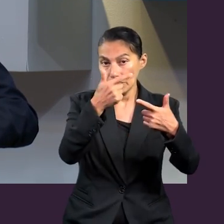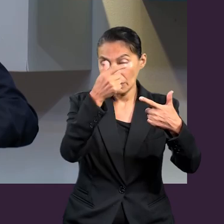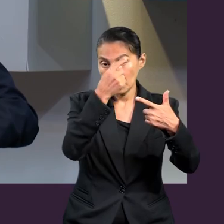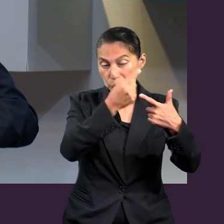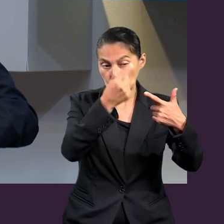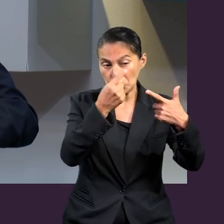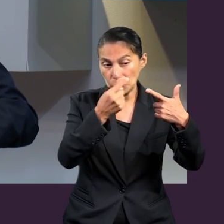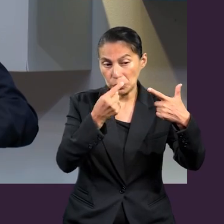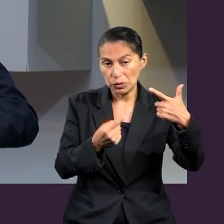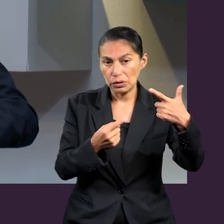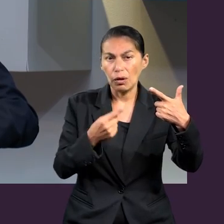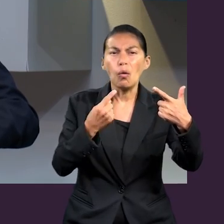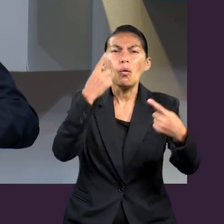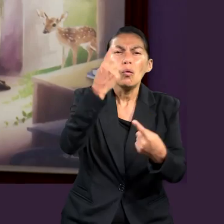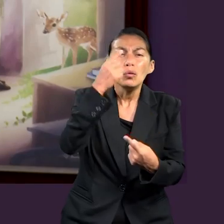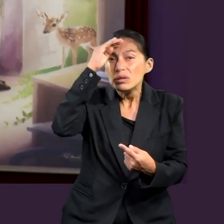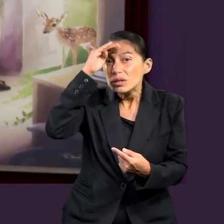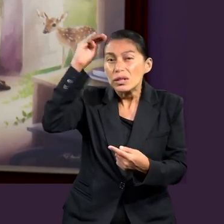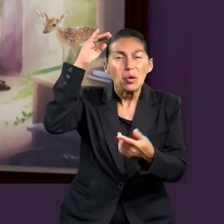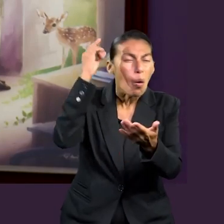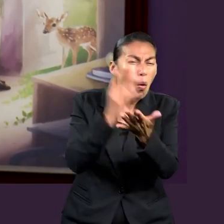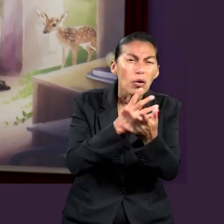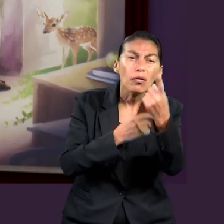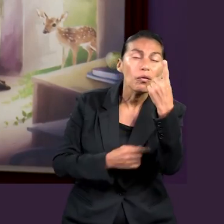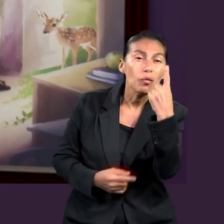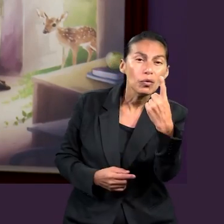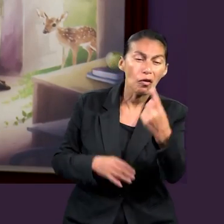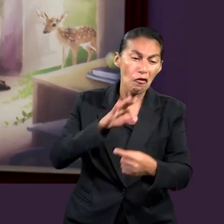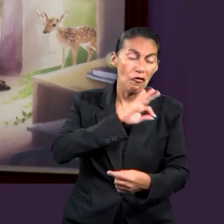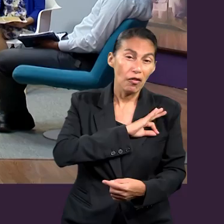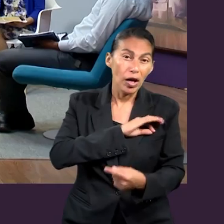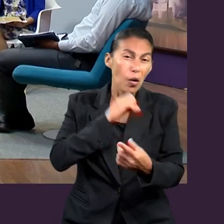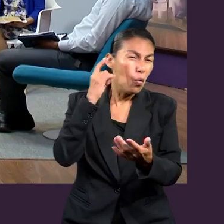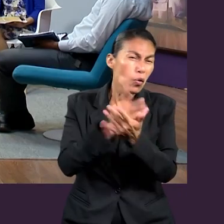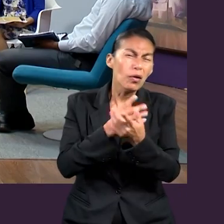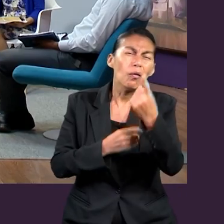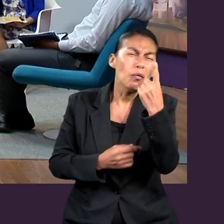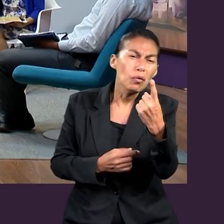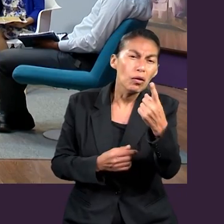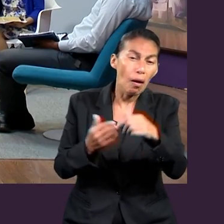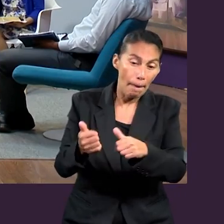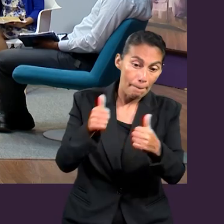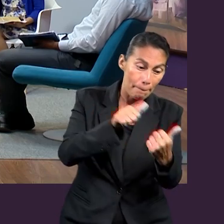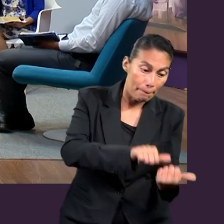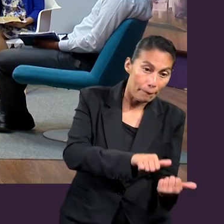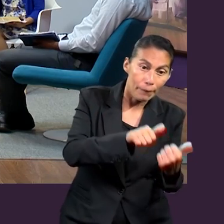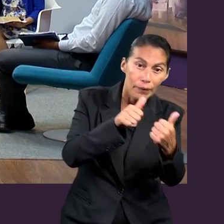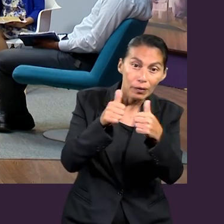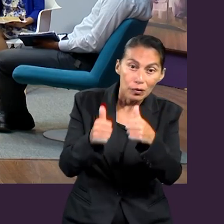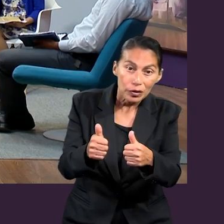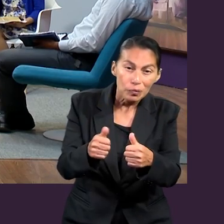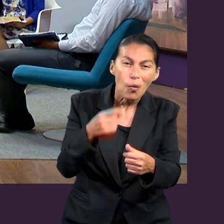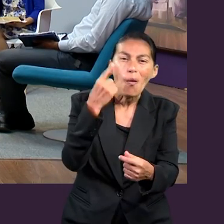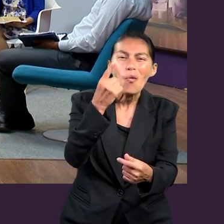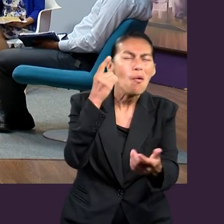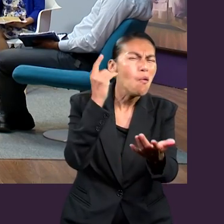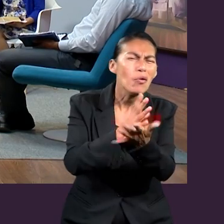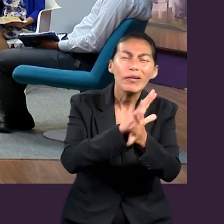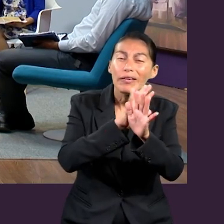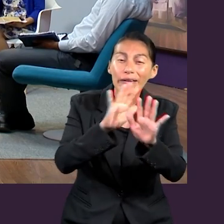esos siete unos. Un Señor, no hay varios, es uno solo. Una fe, un bautismo, no hay diferentes formas, hay